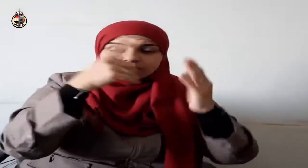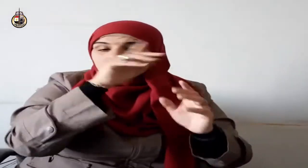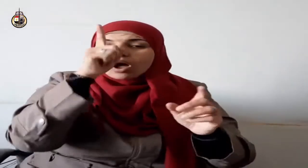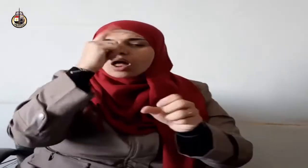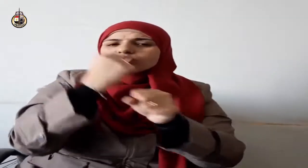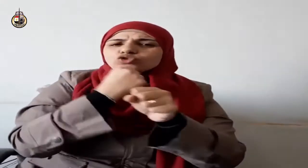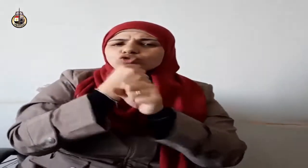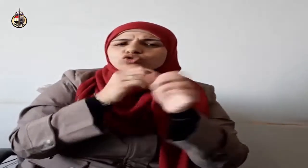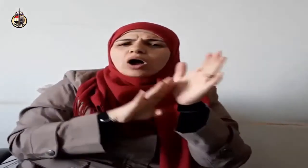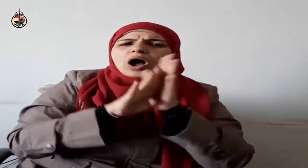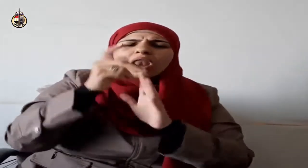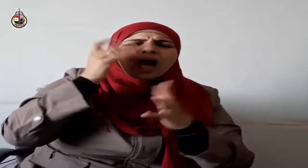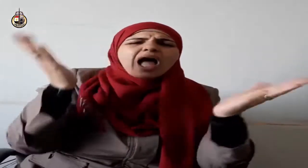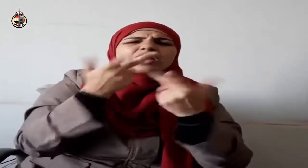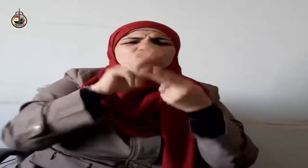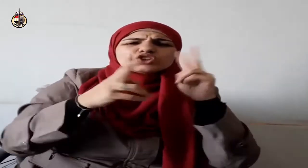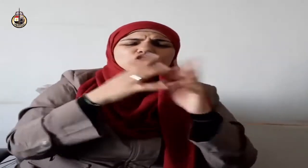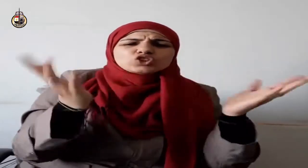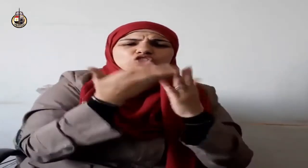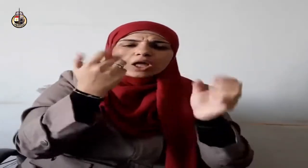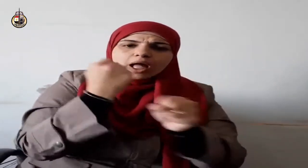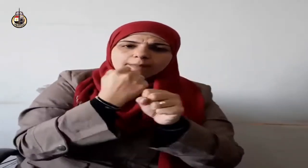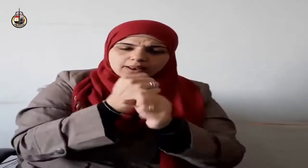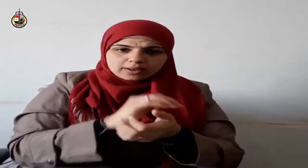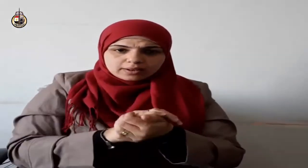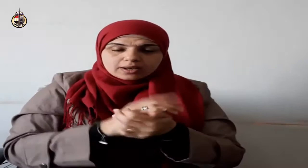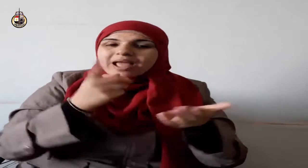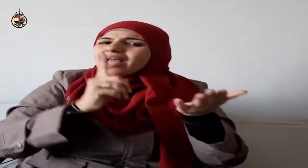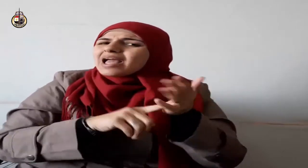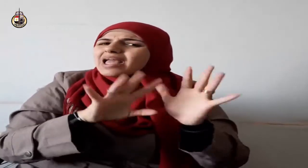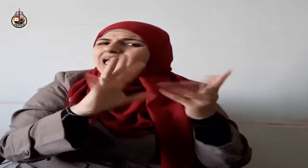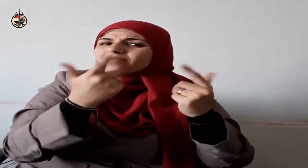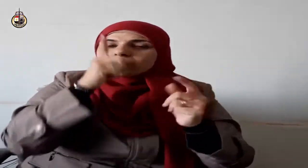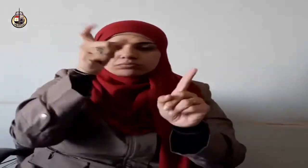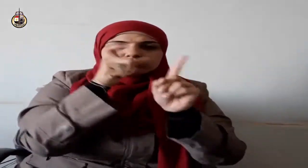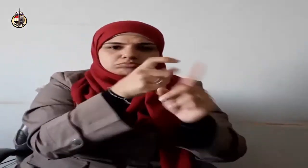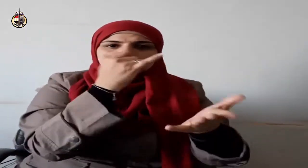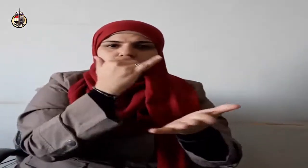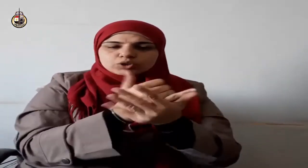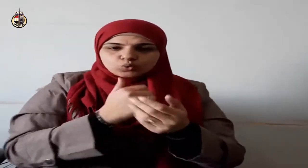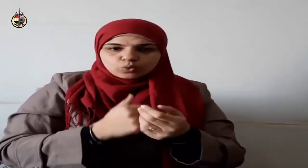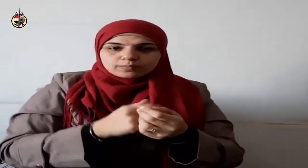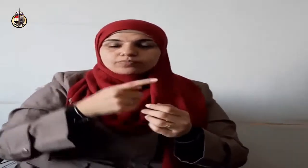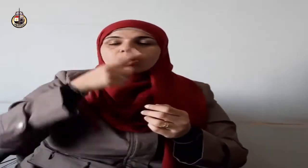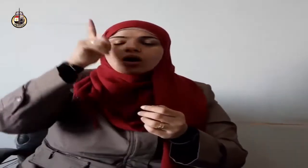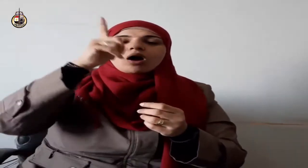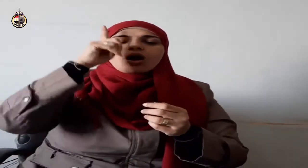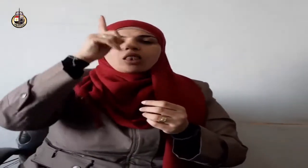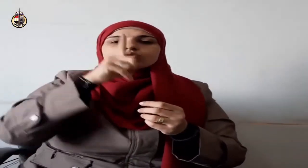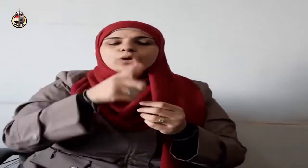لكم فاخشوهم فزادهم إيمانا وقالوا حسبنا الله ونعم الوكيل